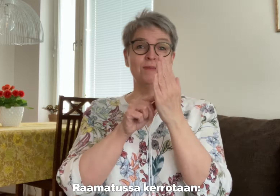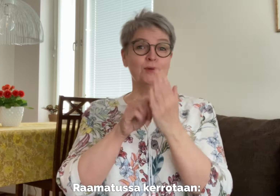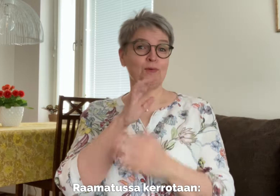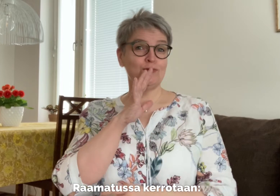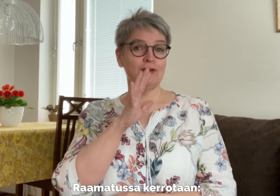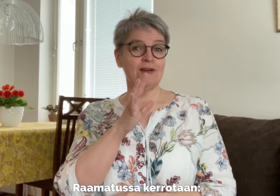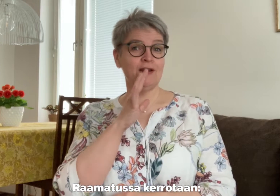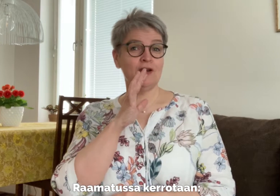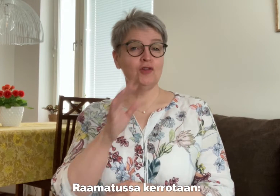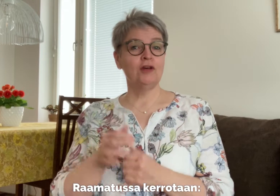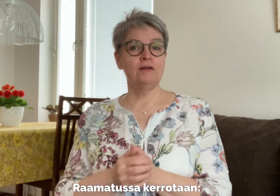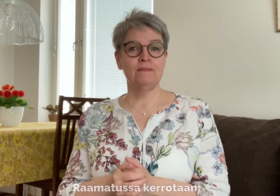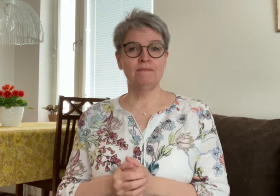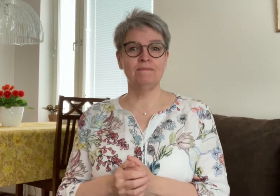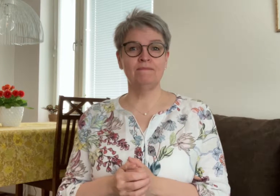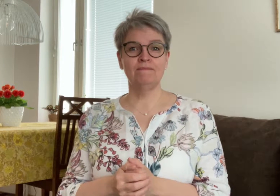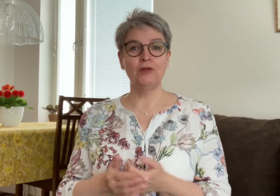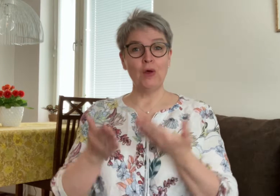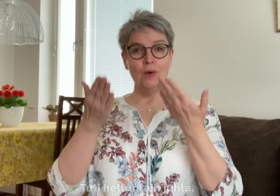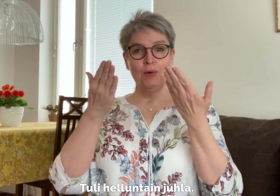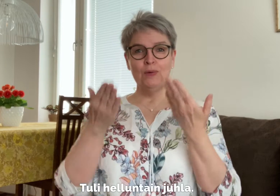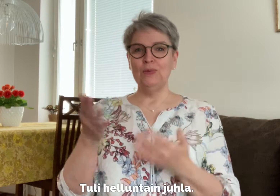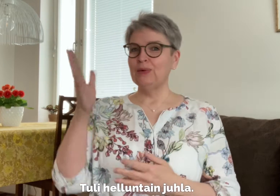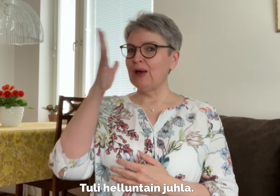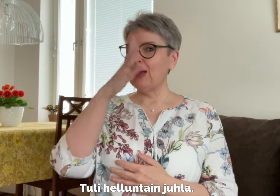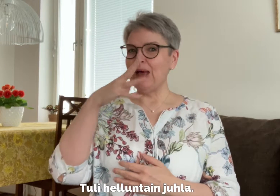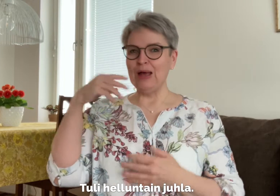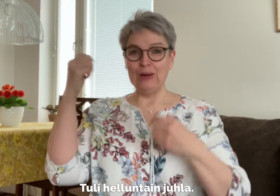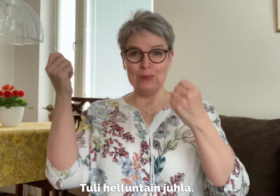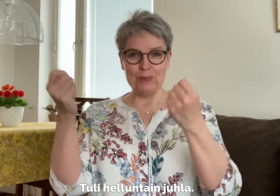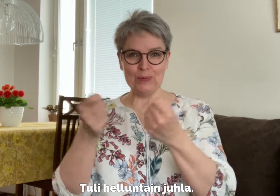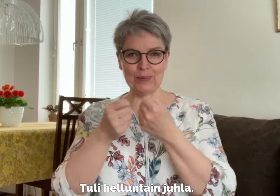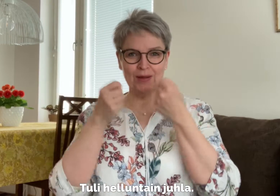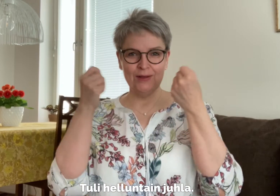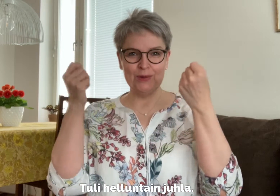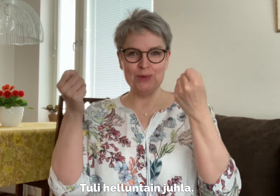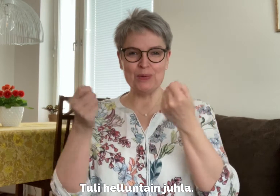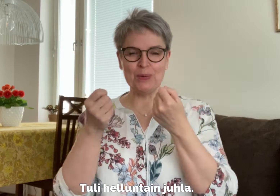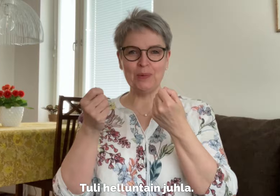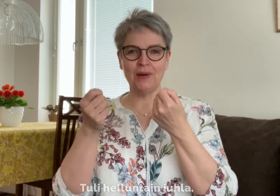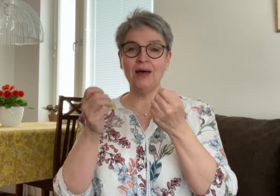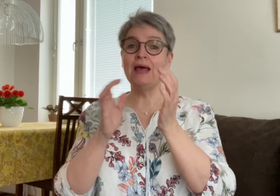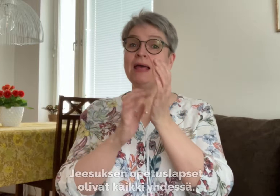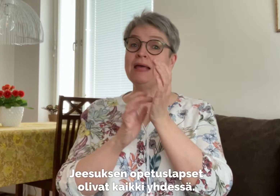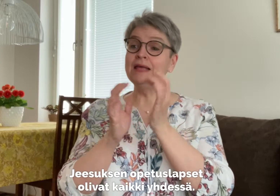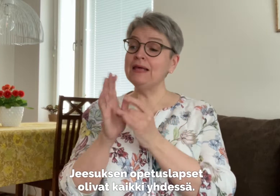Raamatussa kerrotaan. Tuli helluntain juhla.